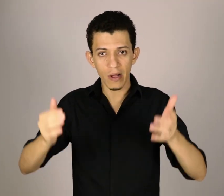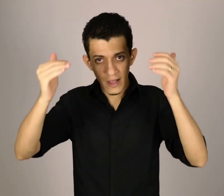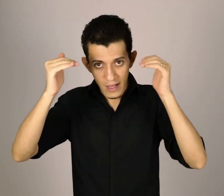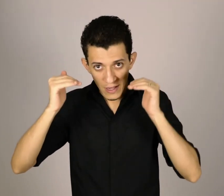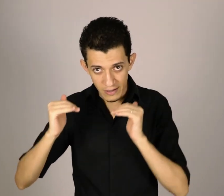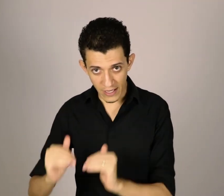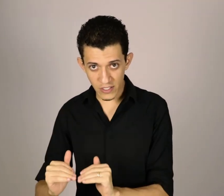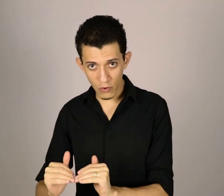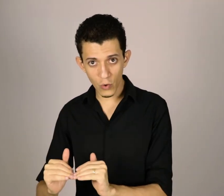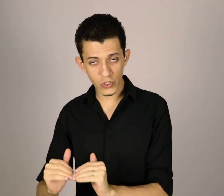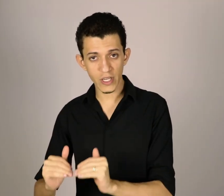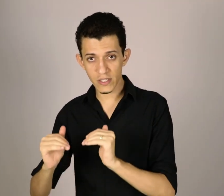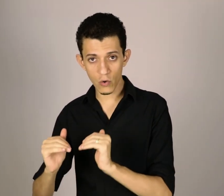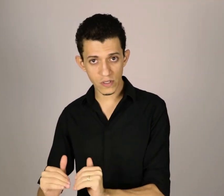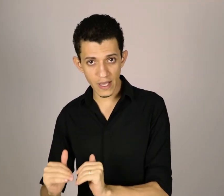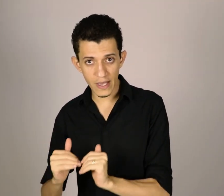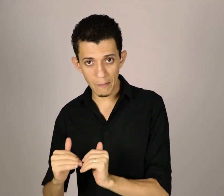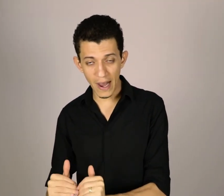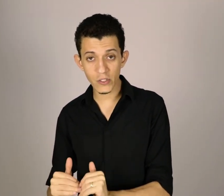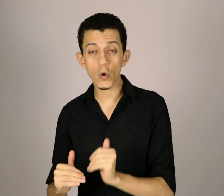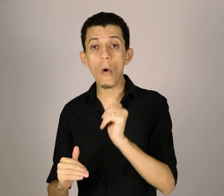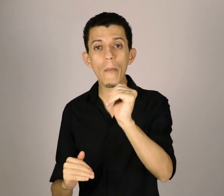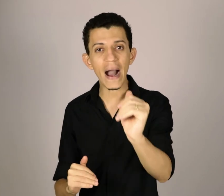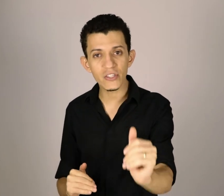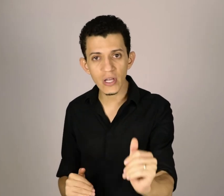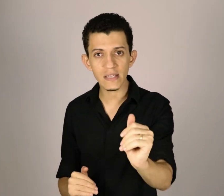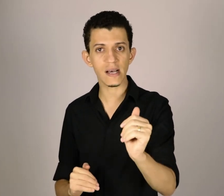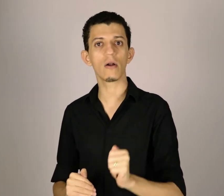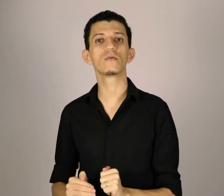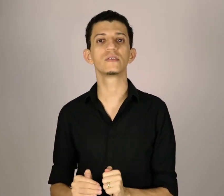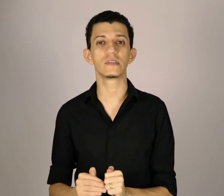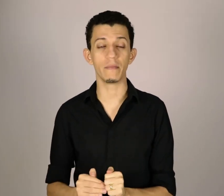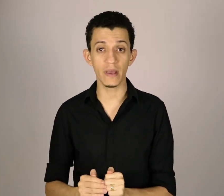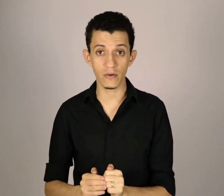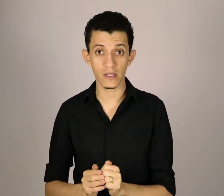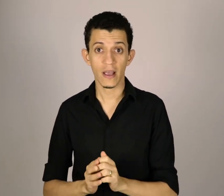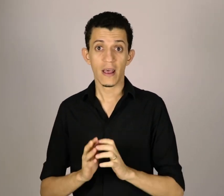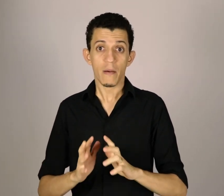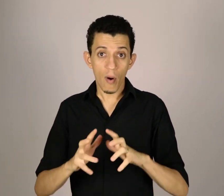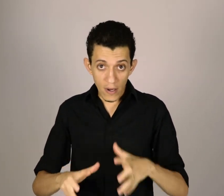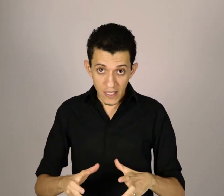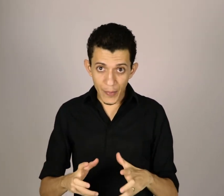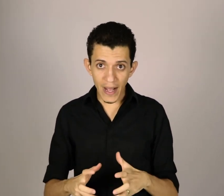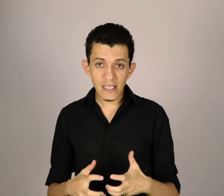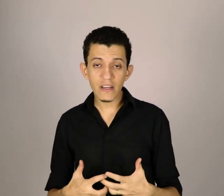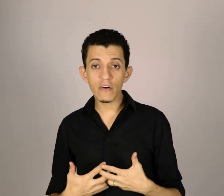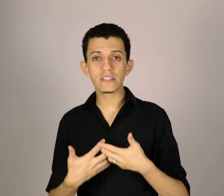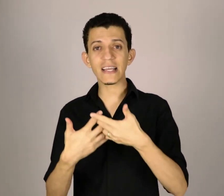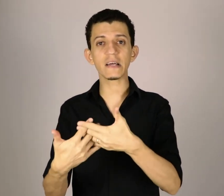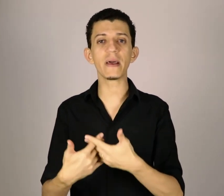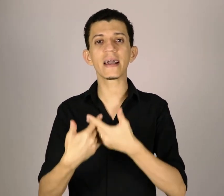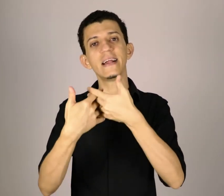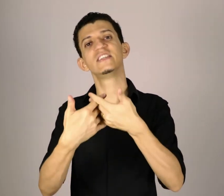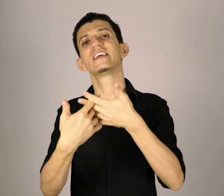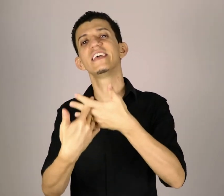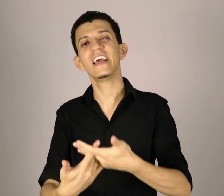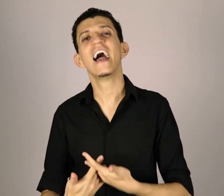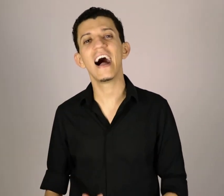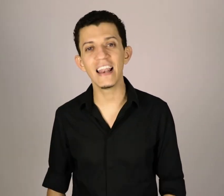deixe seu curtir, seu gostei aqui abaixo, compartilhe essa aula com seus amigos, mostre para eles que você também acredita que a